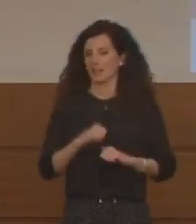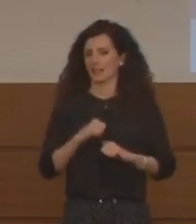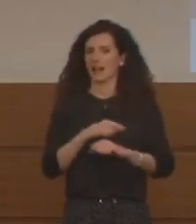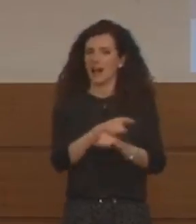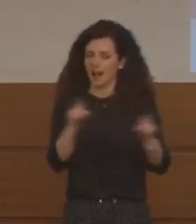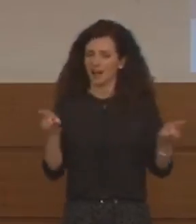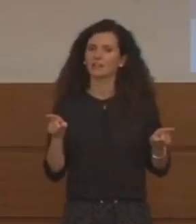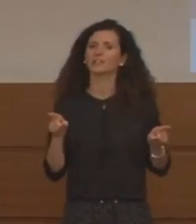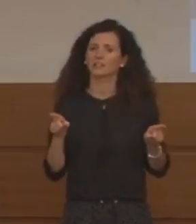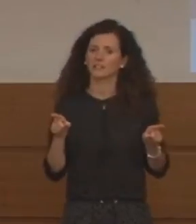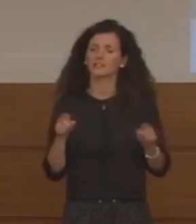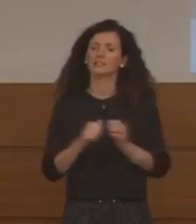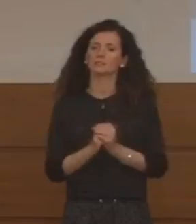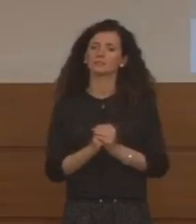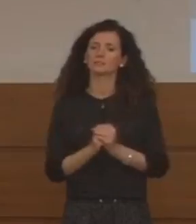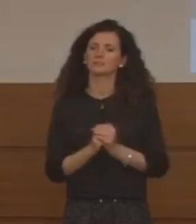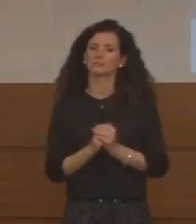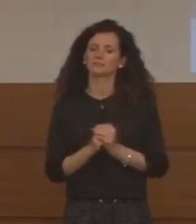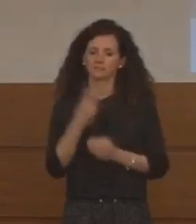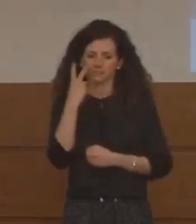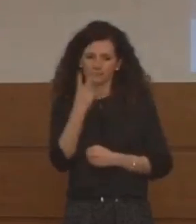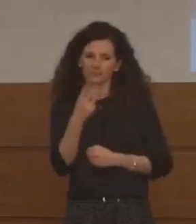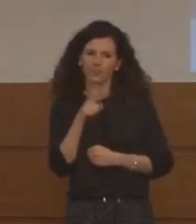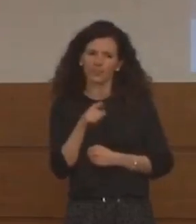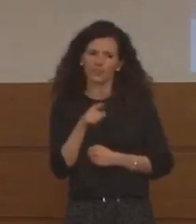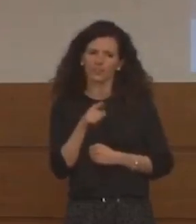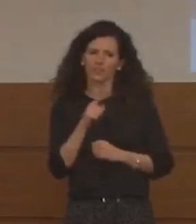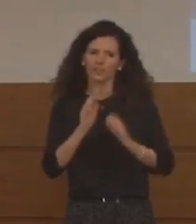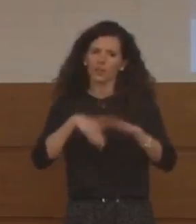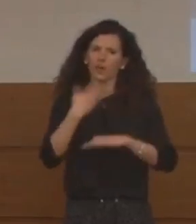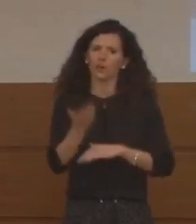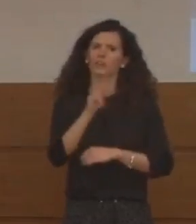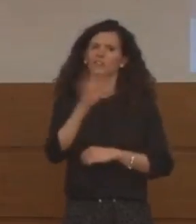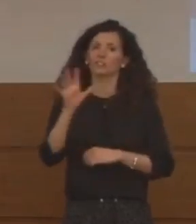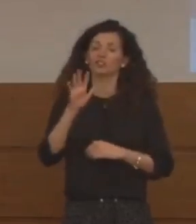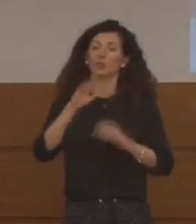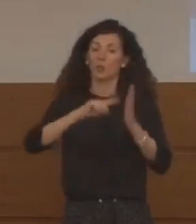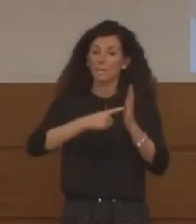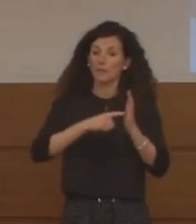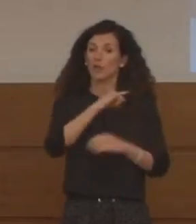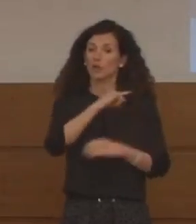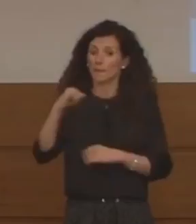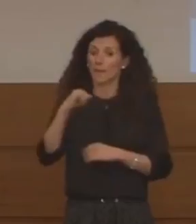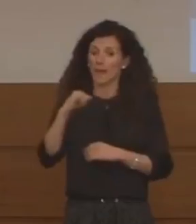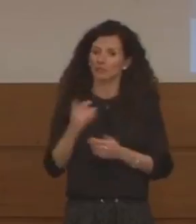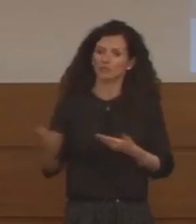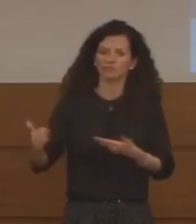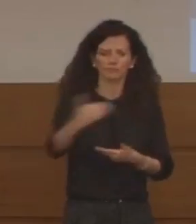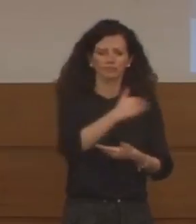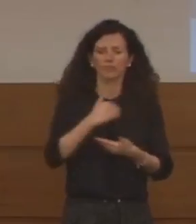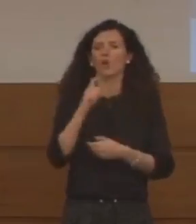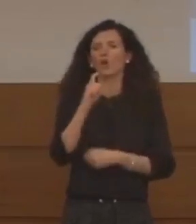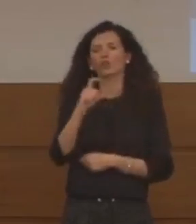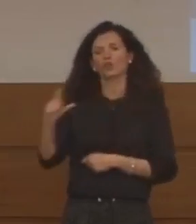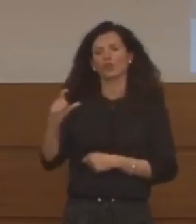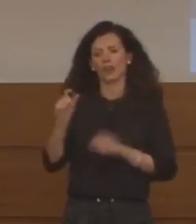slancio che ha portato a oltre 25 milioni e mezzo di euro raccolti sul conto corrente del